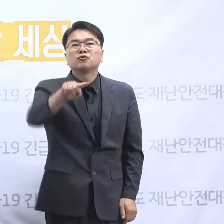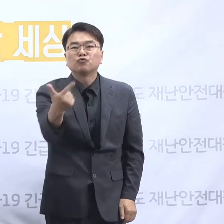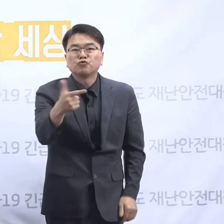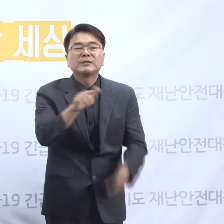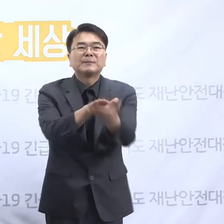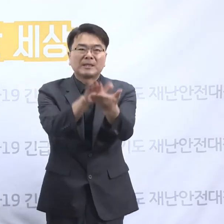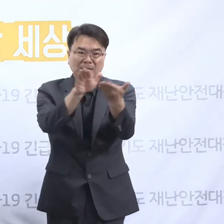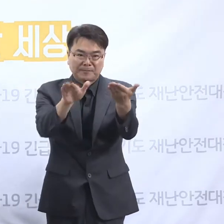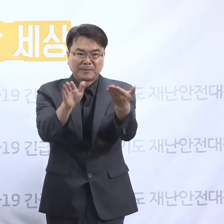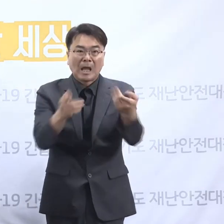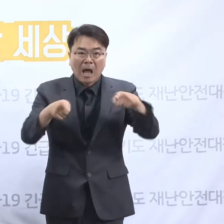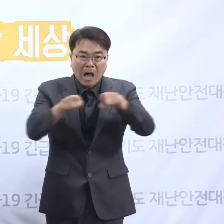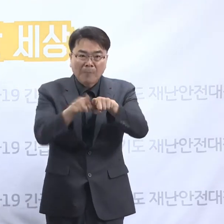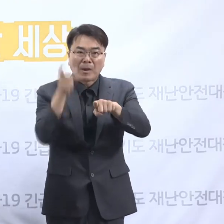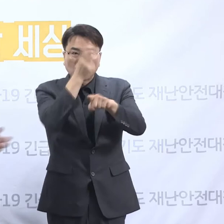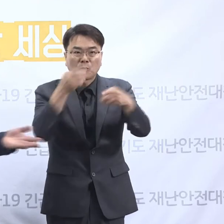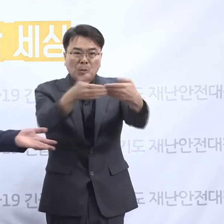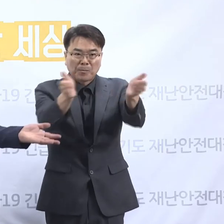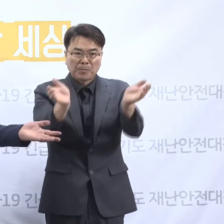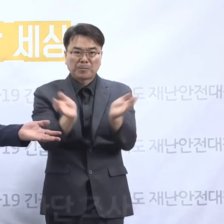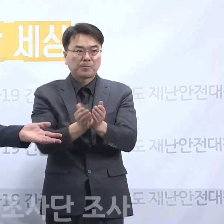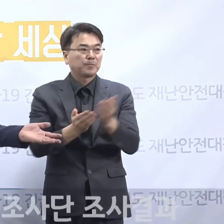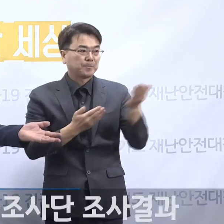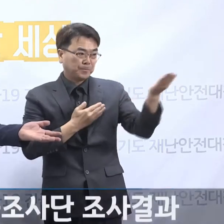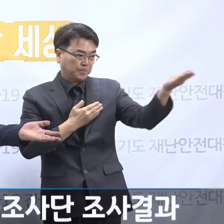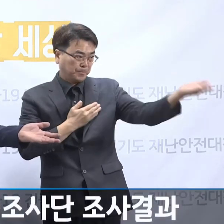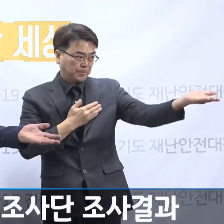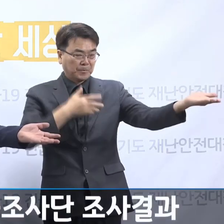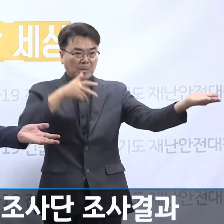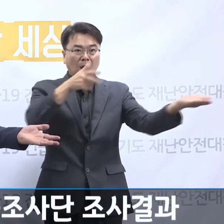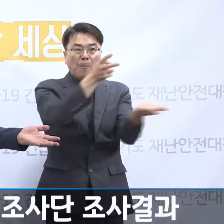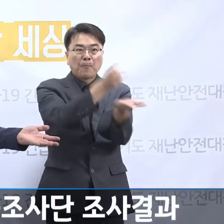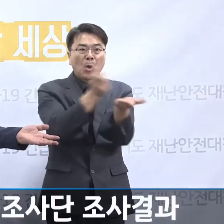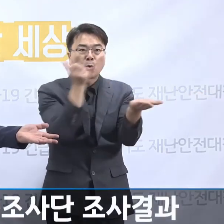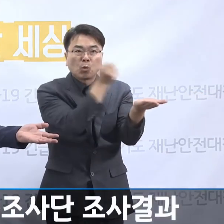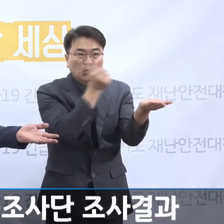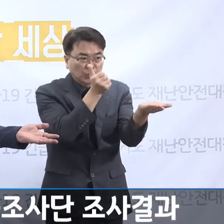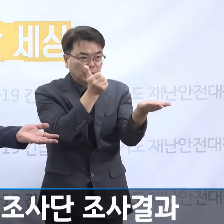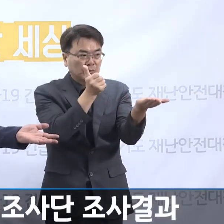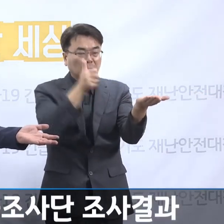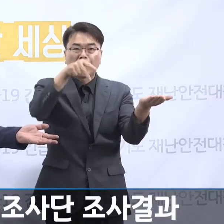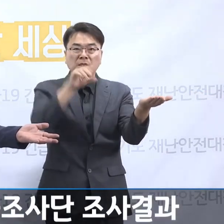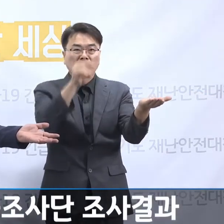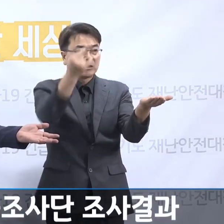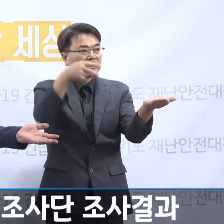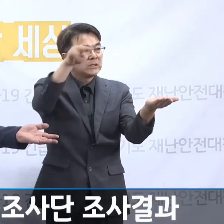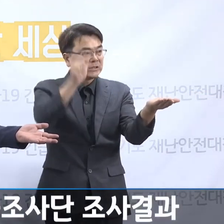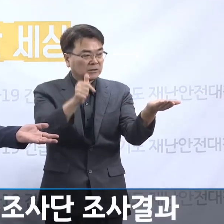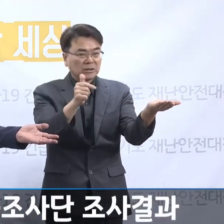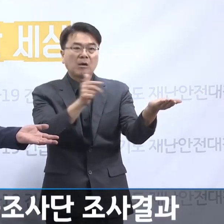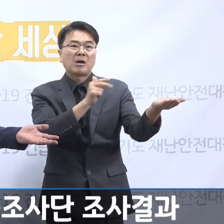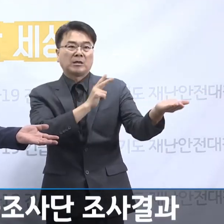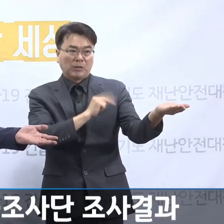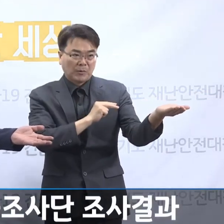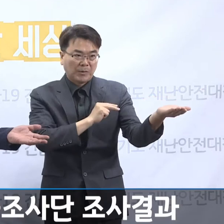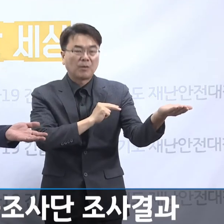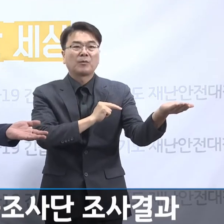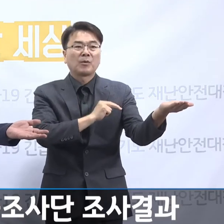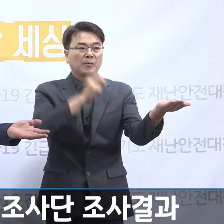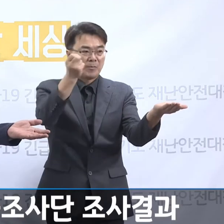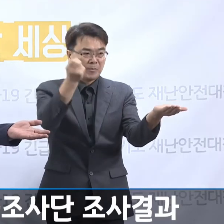저희 공동조사단은 옆에 계시는 조영선 변호사님, 정희시 의원님,